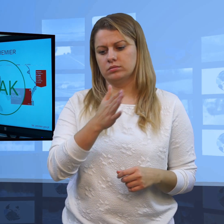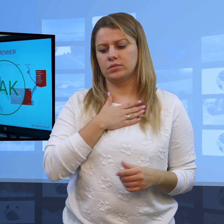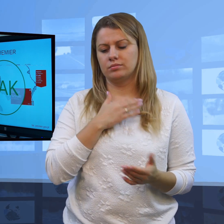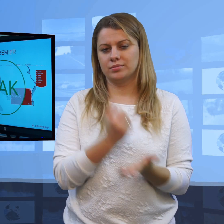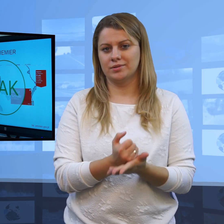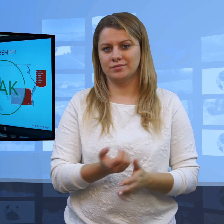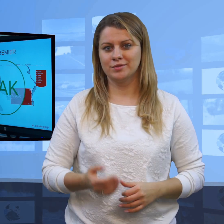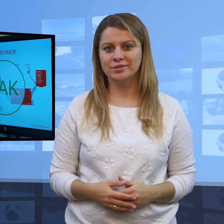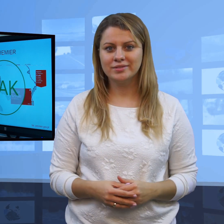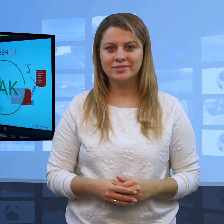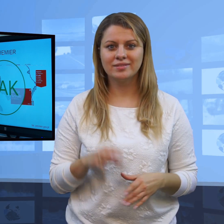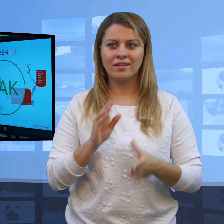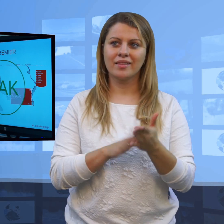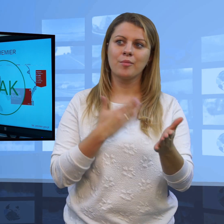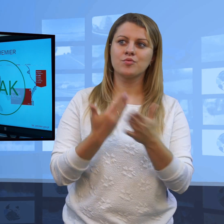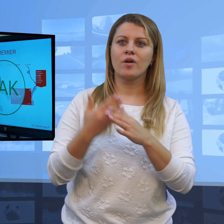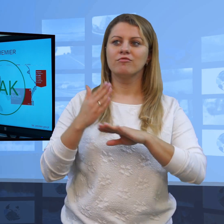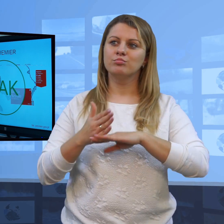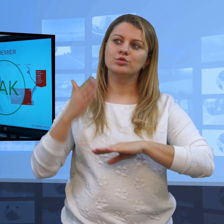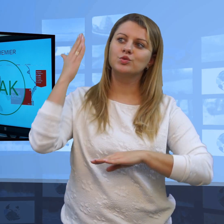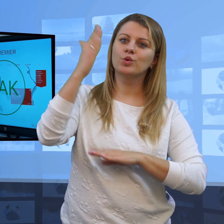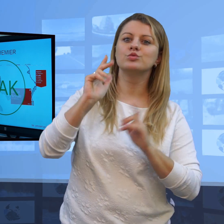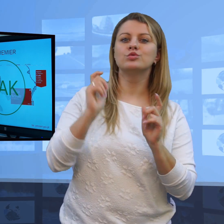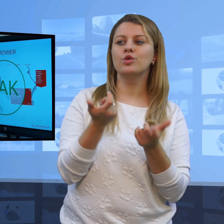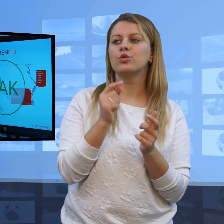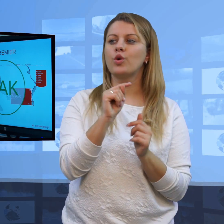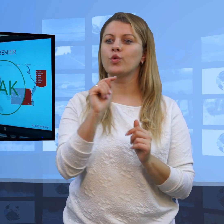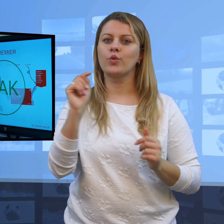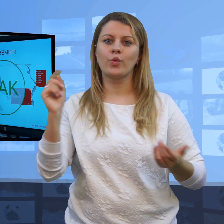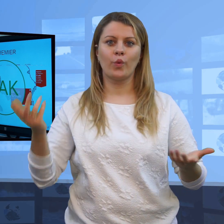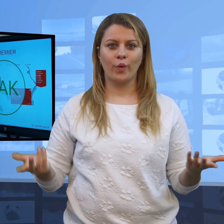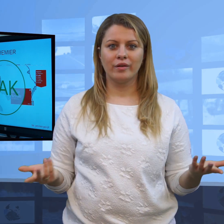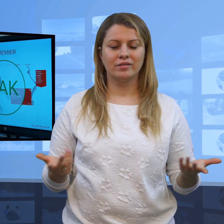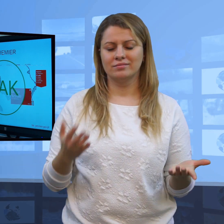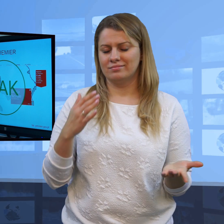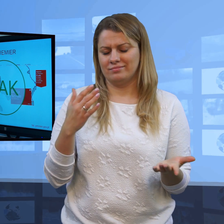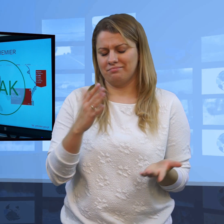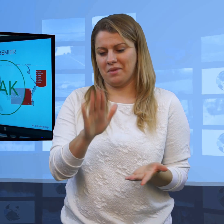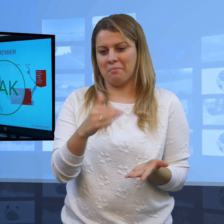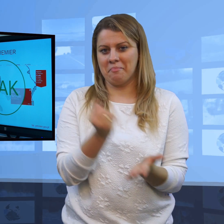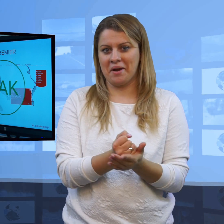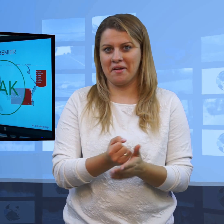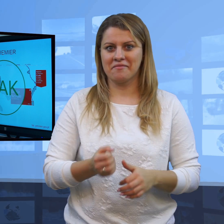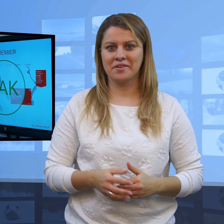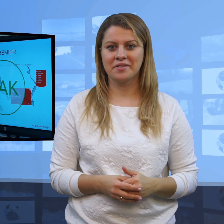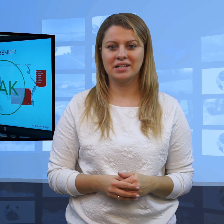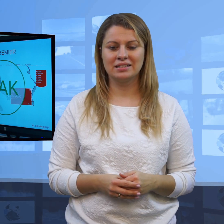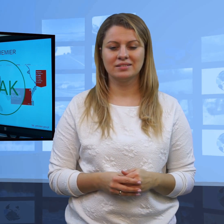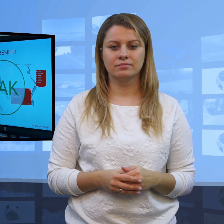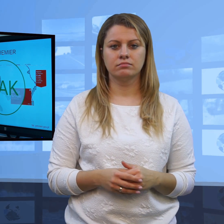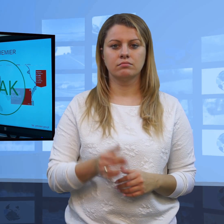premier ma kalendarz troszeczkę pełny,